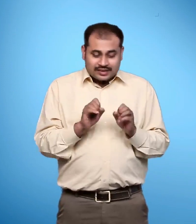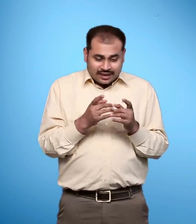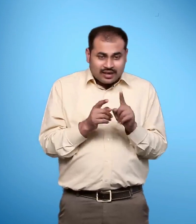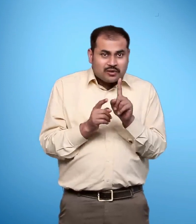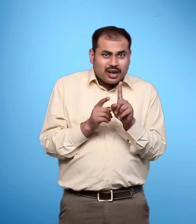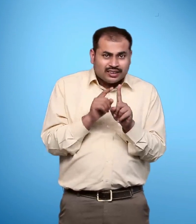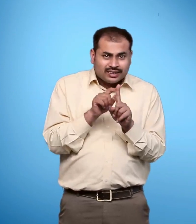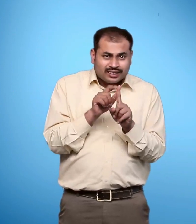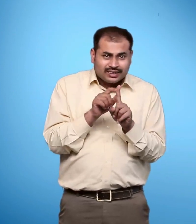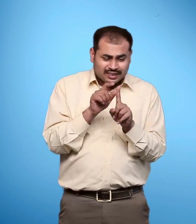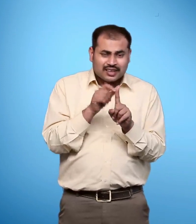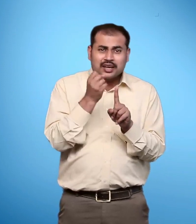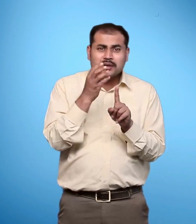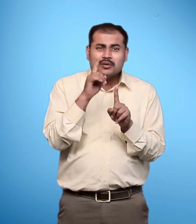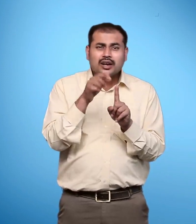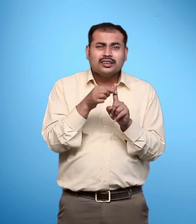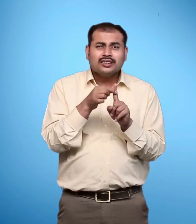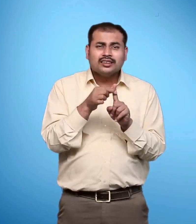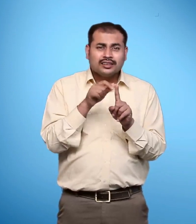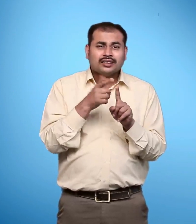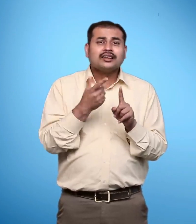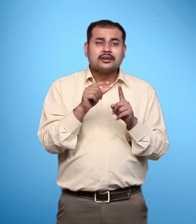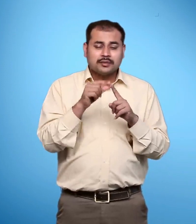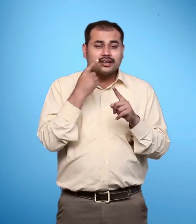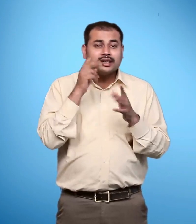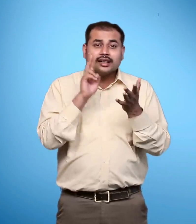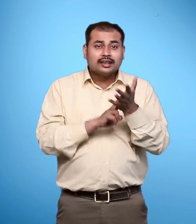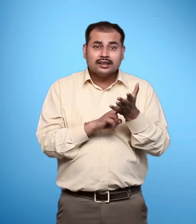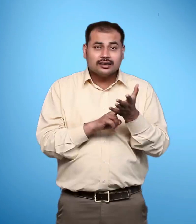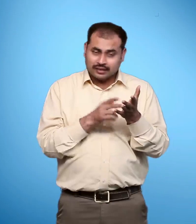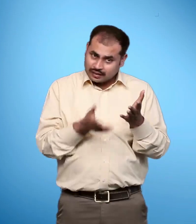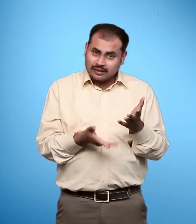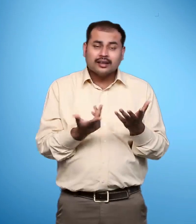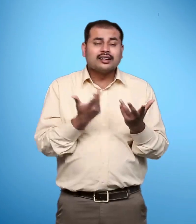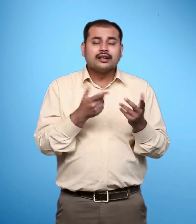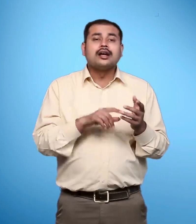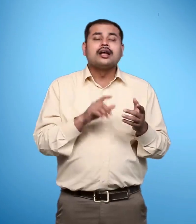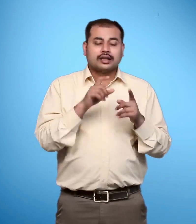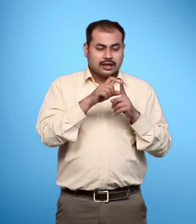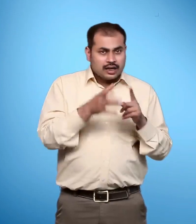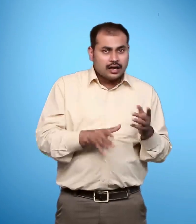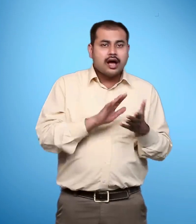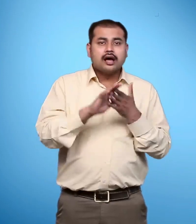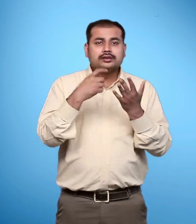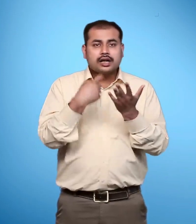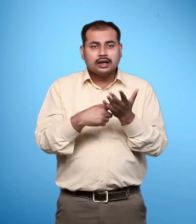इसमें पहले स्थान पर दिया अंक ये बताता है कि ये पिन कोड दिल्ली, हर्याना,